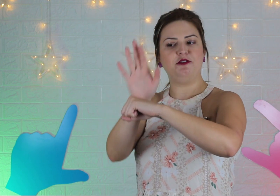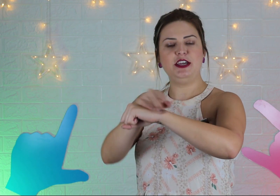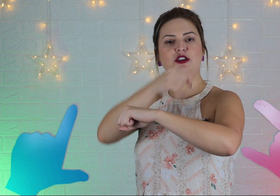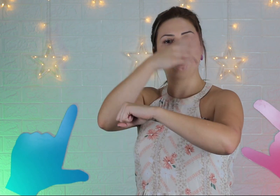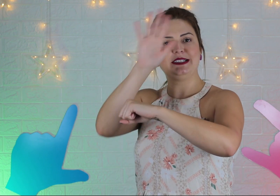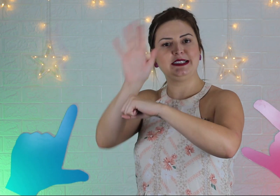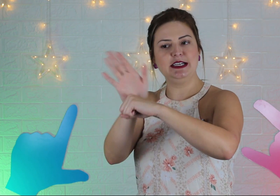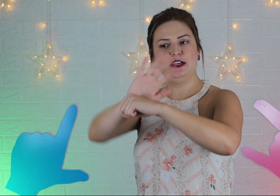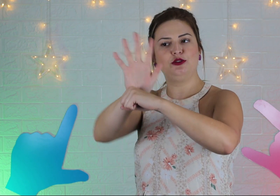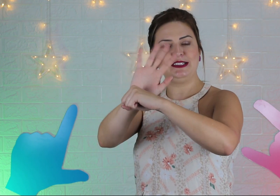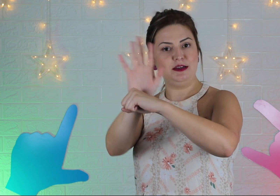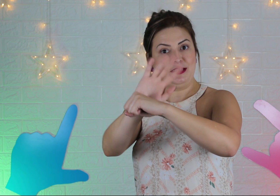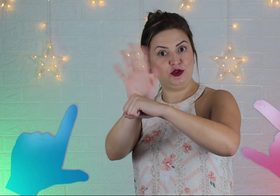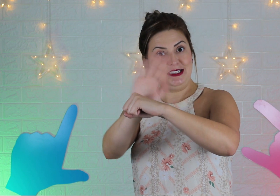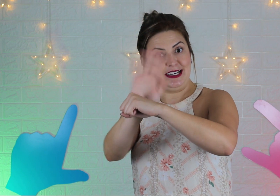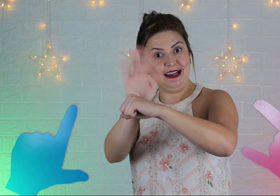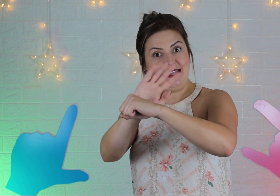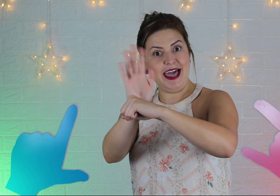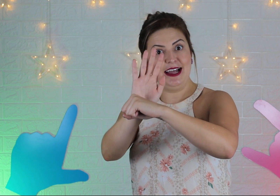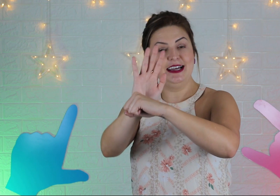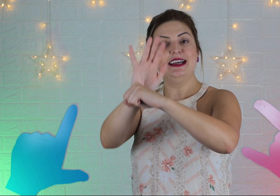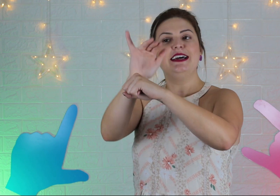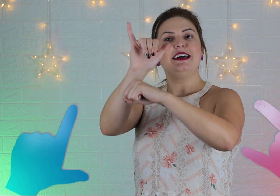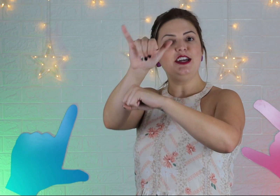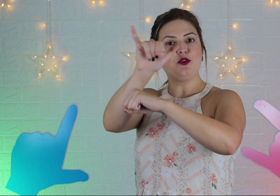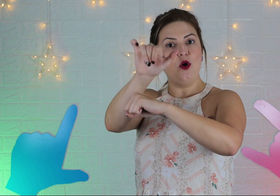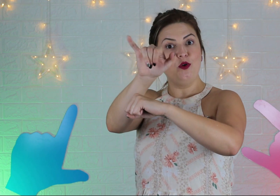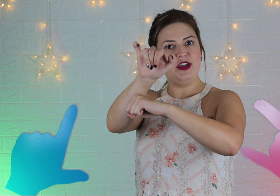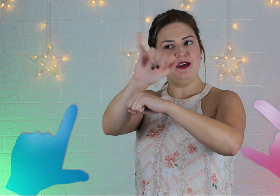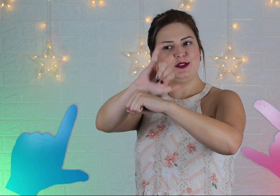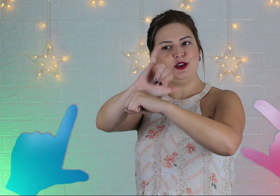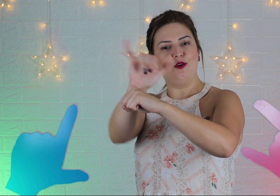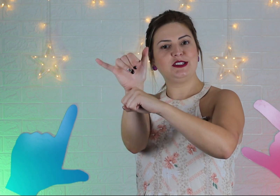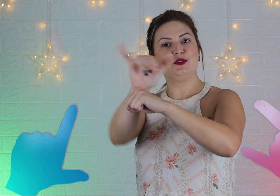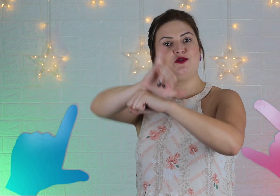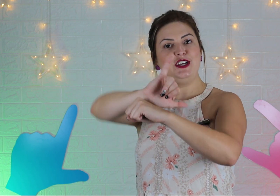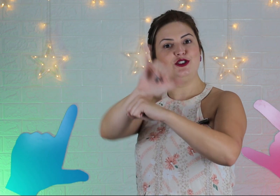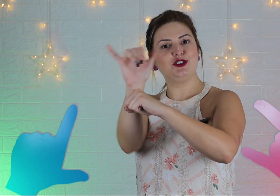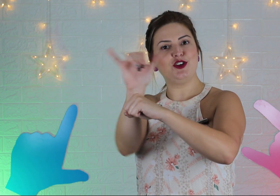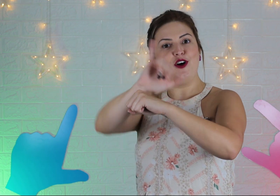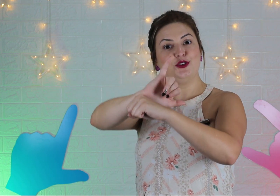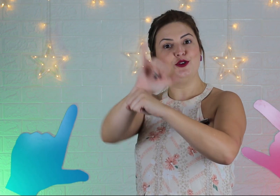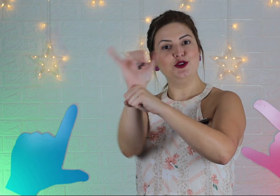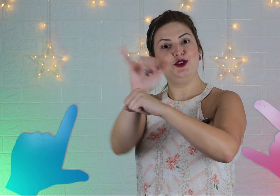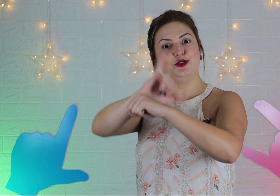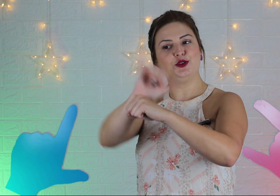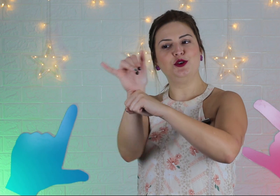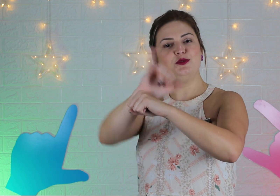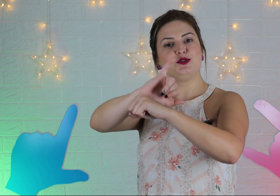vídeo passando, as animações aqui na tela. E com o Y são os vídeos, ó, do YouTube. Os